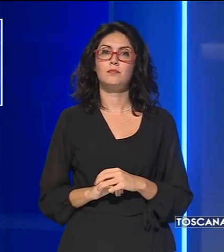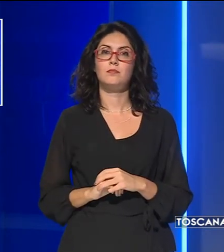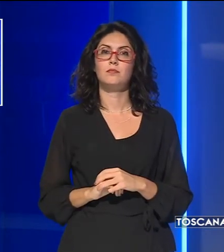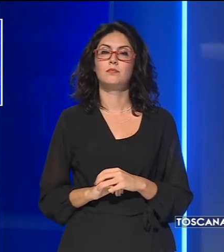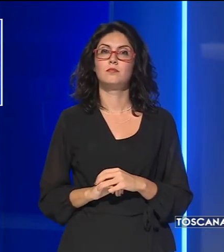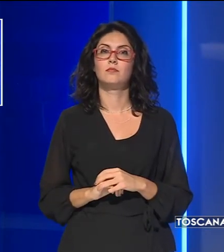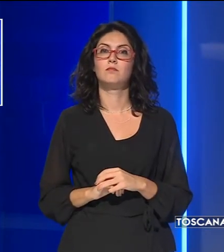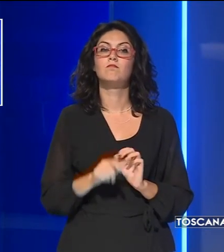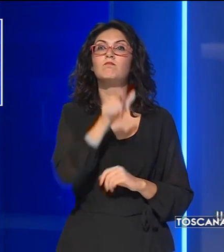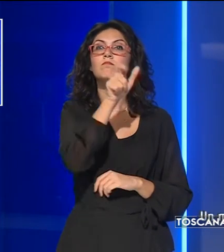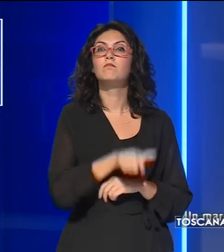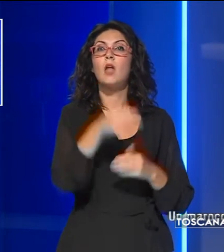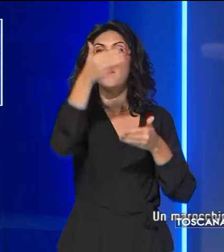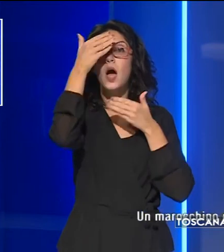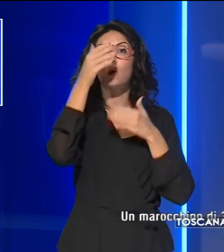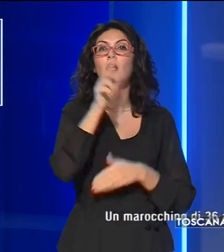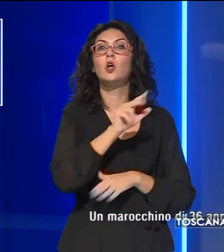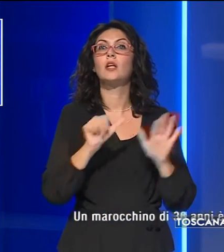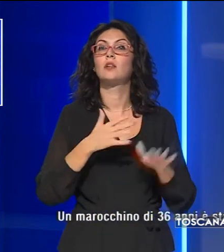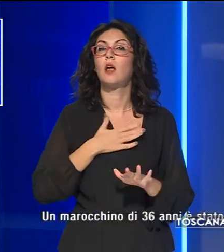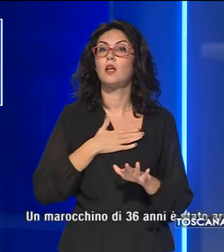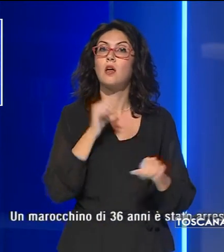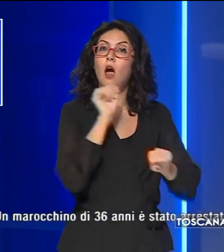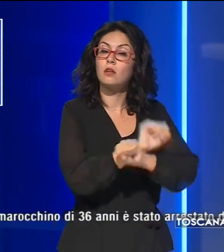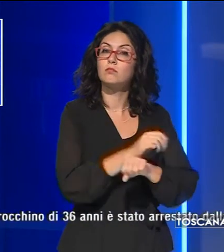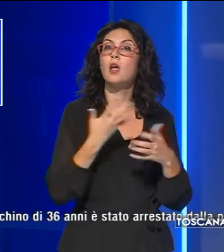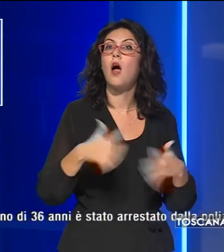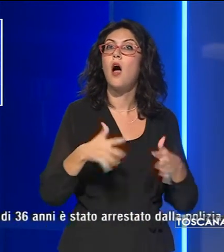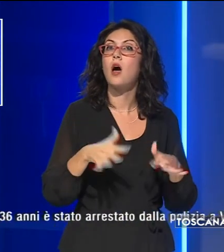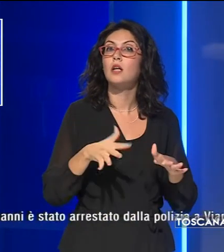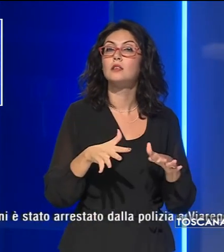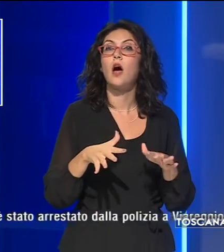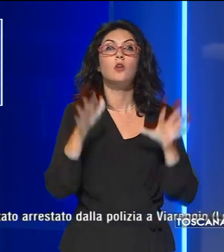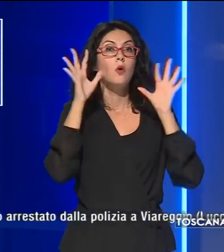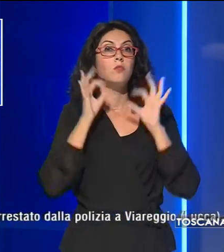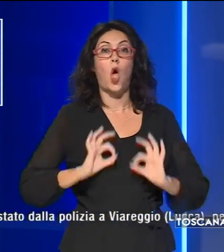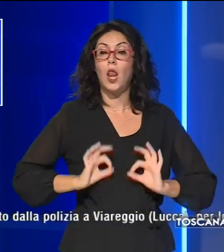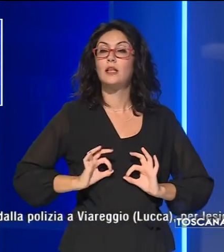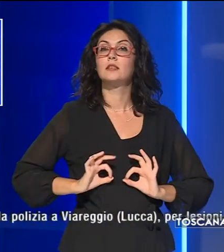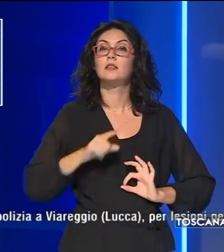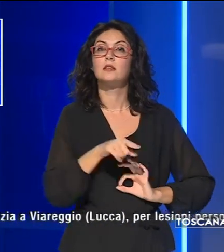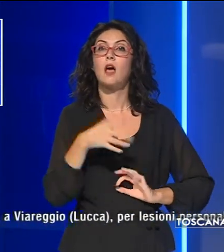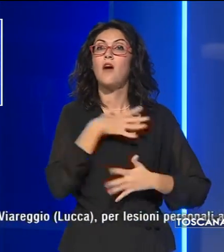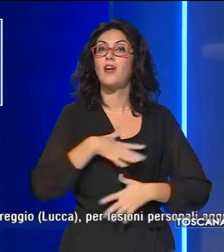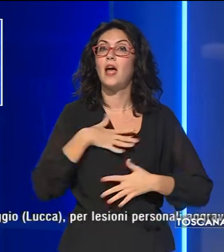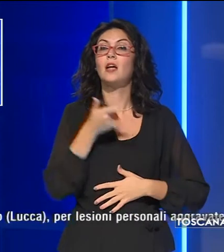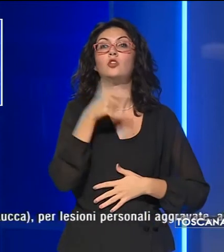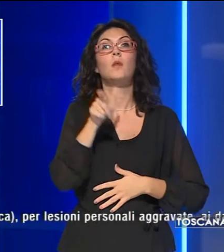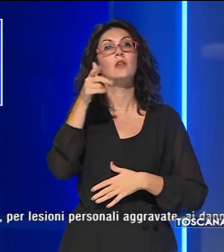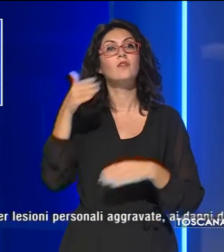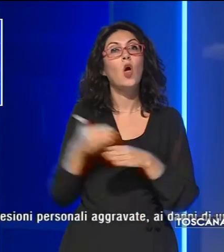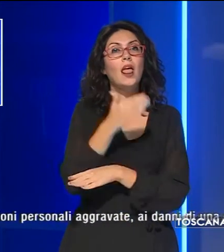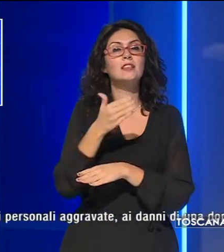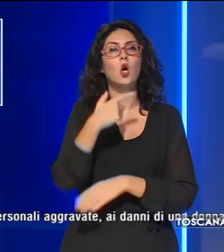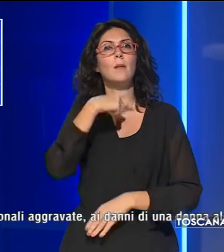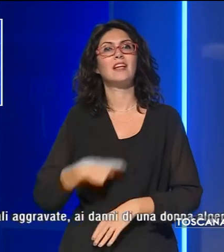Un marocchino di 36 anni è stato arrestato dalla polizia a Viareggio per lesioni personali aggravate